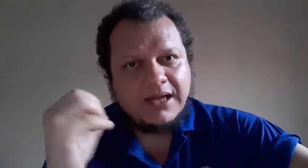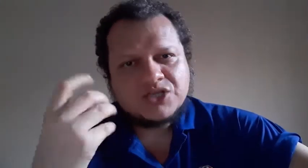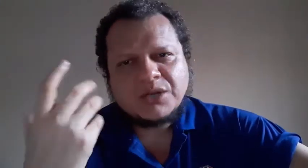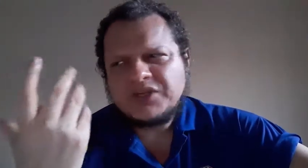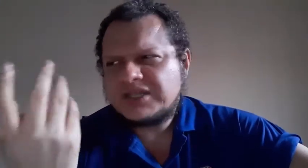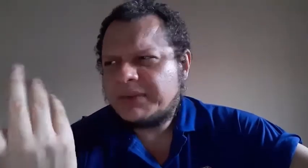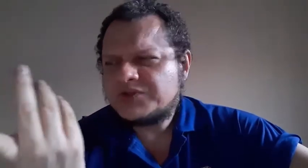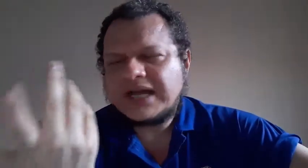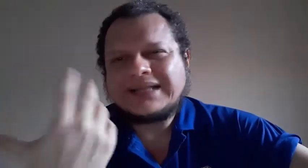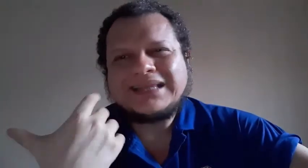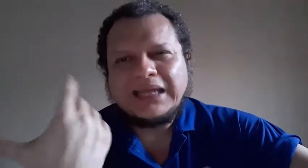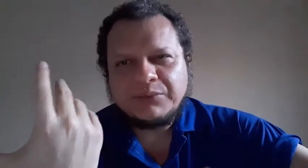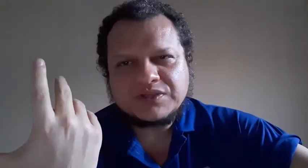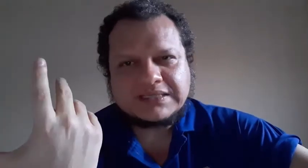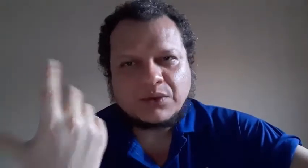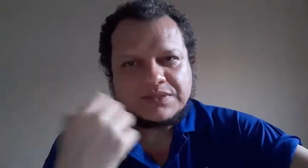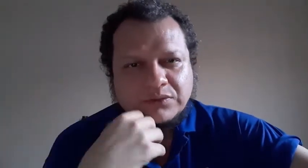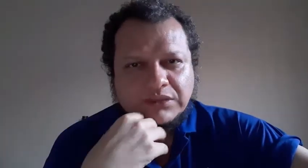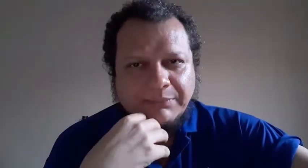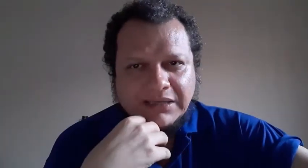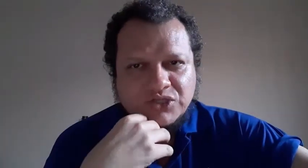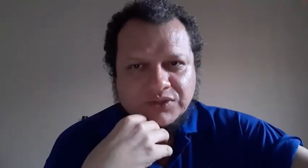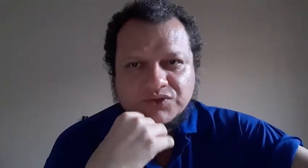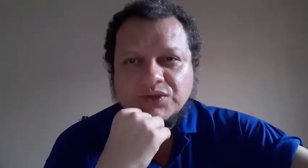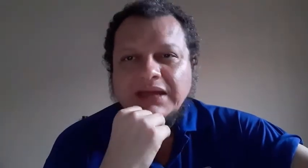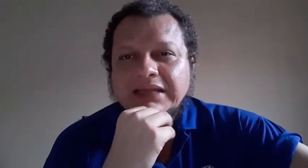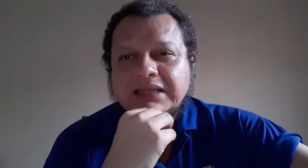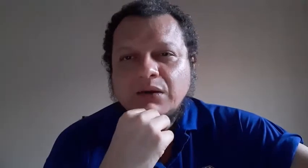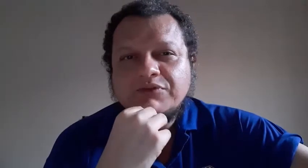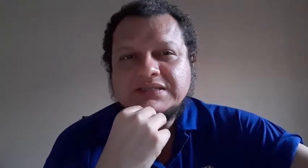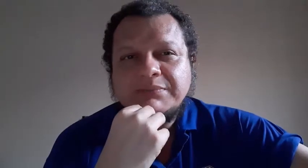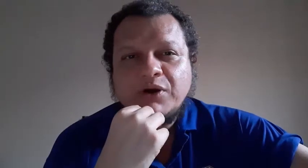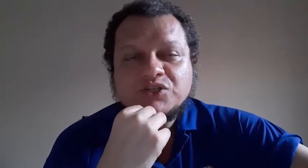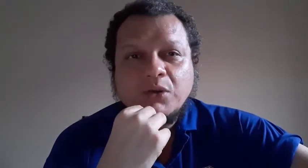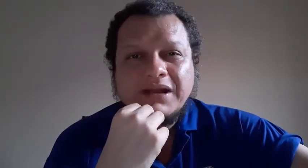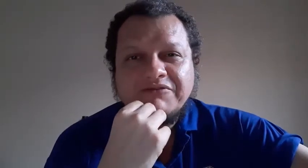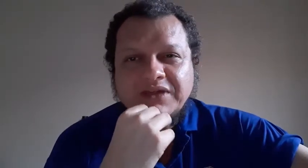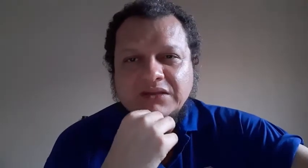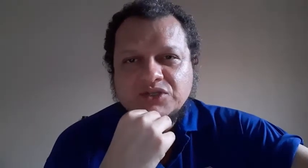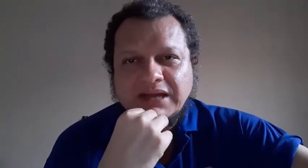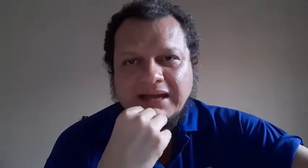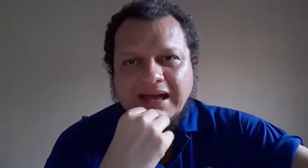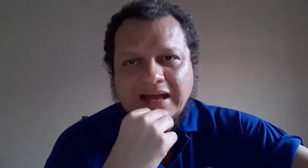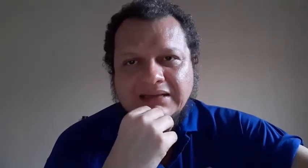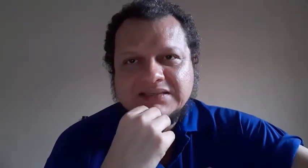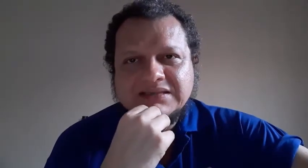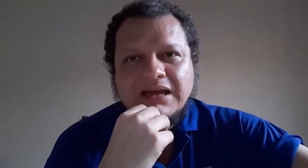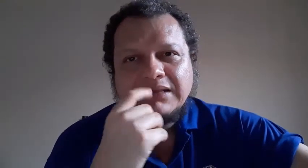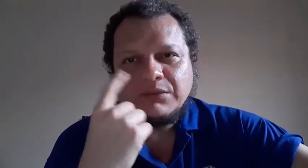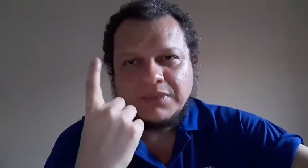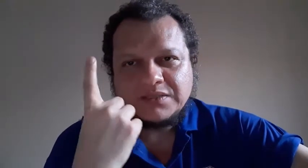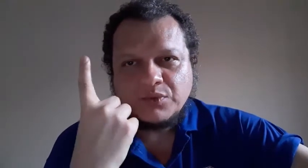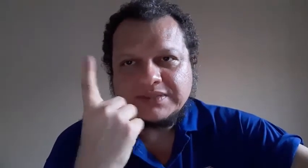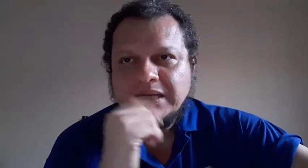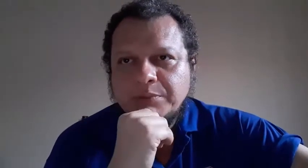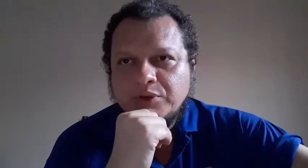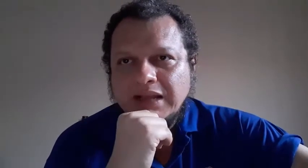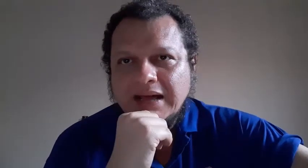Geralmente, trabalhos acadêmicos, essa coisa toda pede isso. Então, você pode cobrar 20 reais, no mesmo exemplo lá,